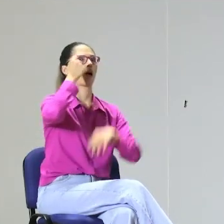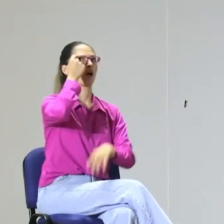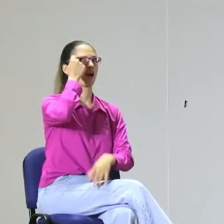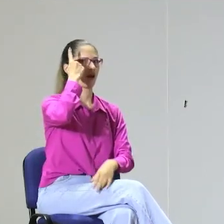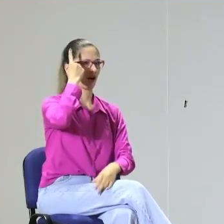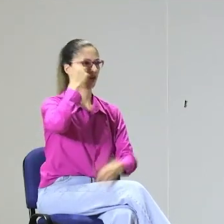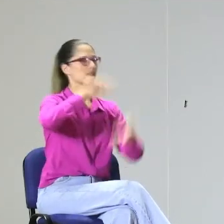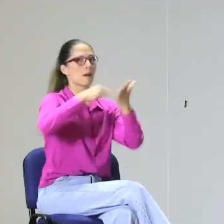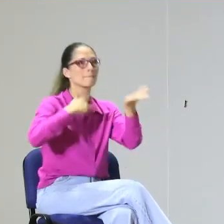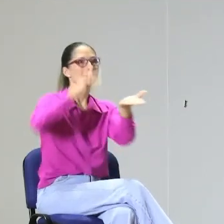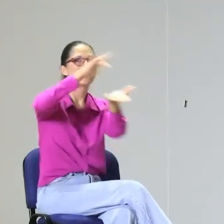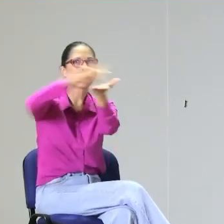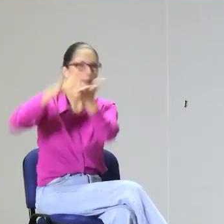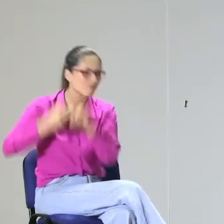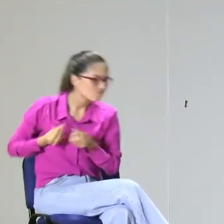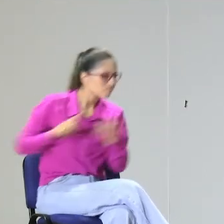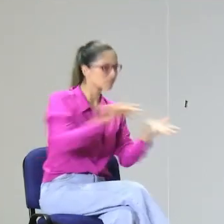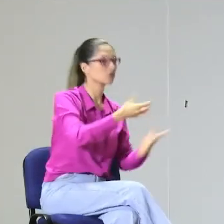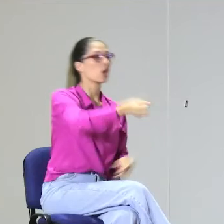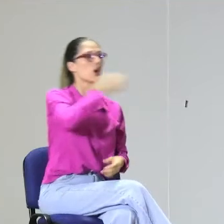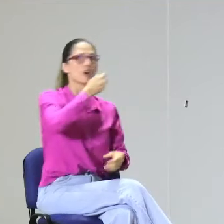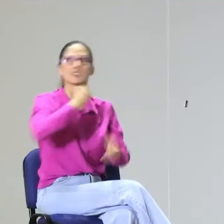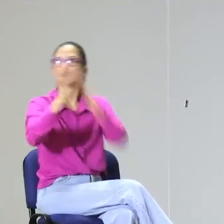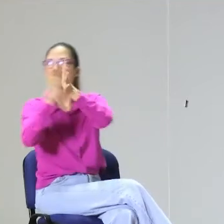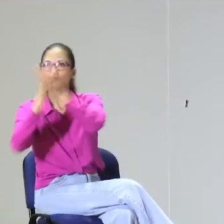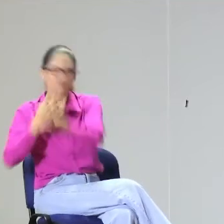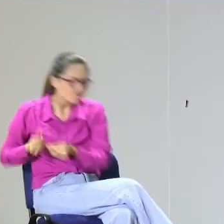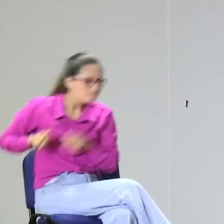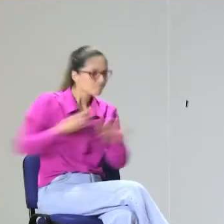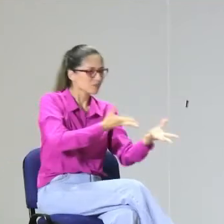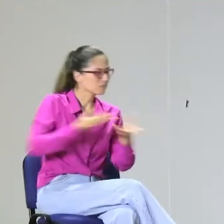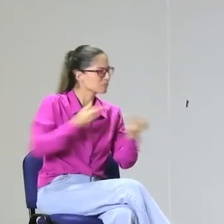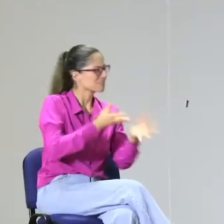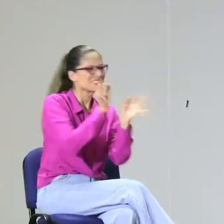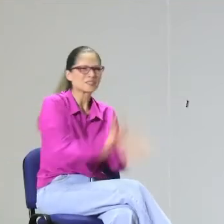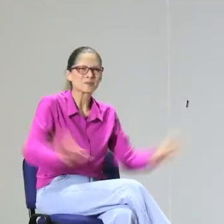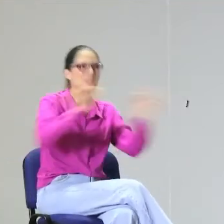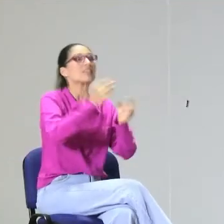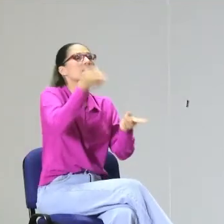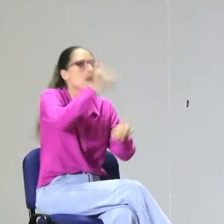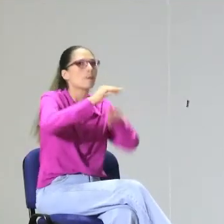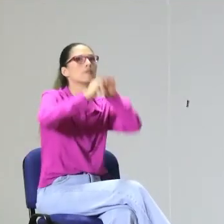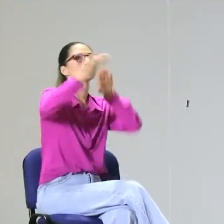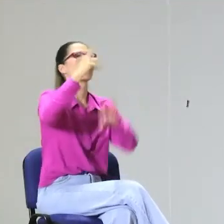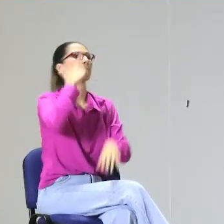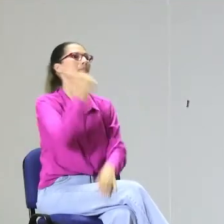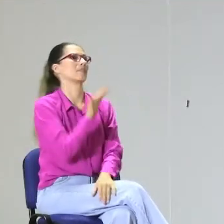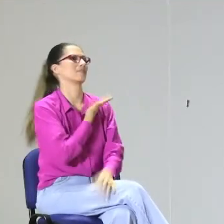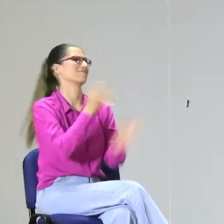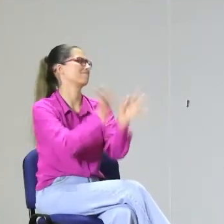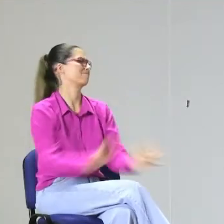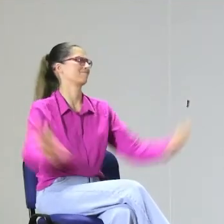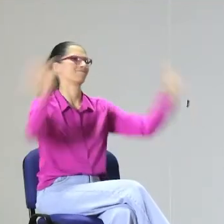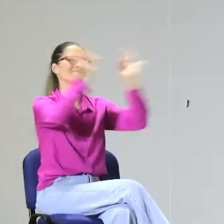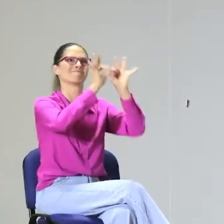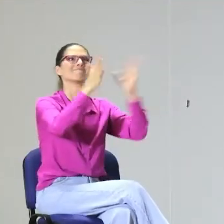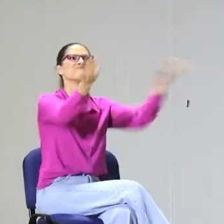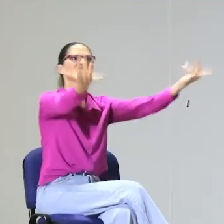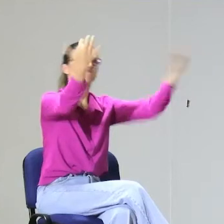estudiantes para generar esa construcción de la comprensión y esa participación puede fomentar el liderazgo de los estudiantes